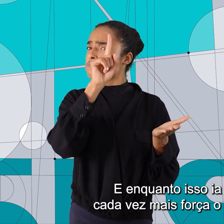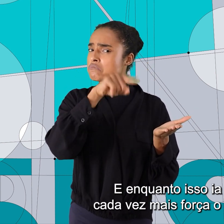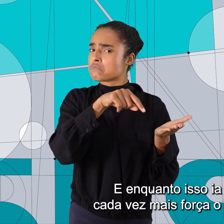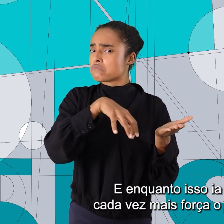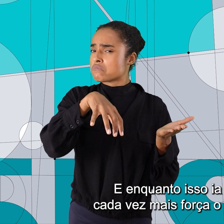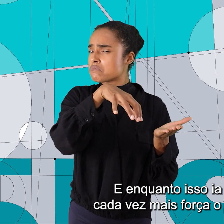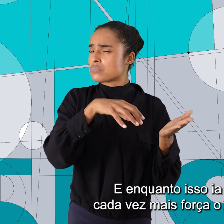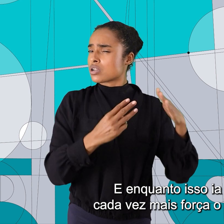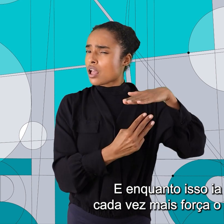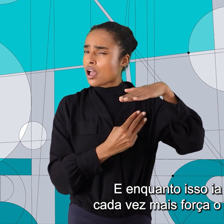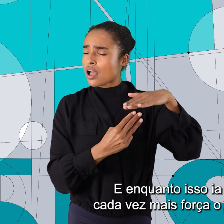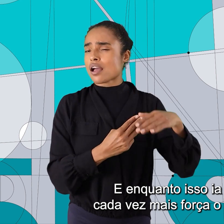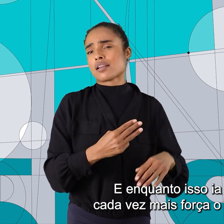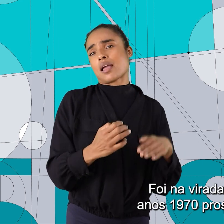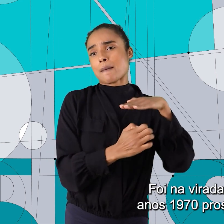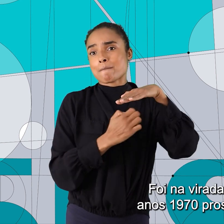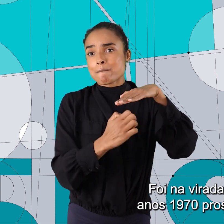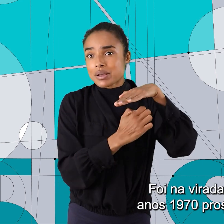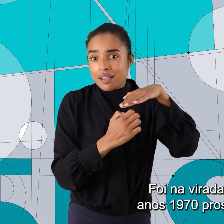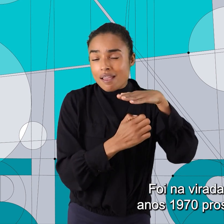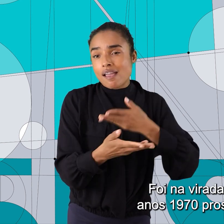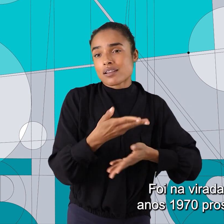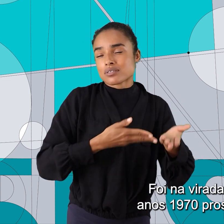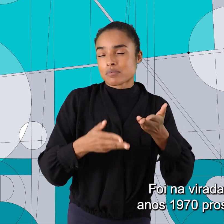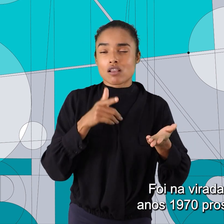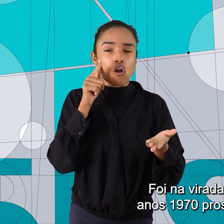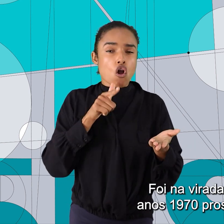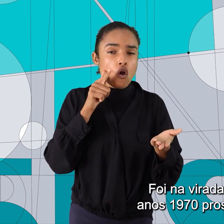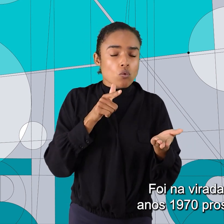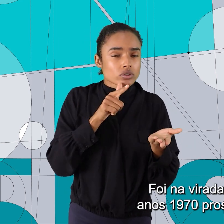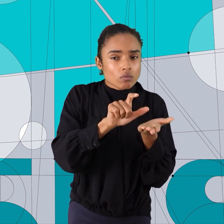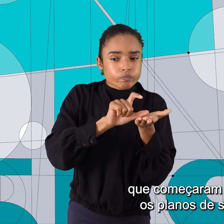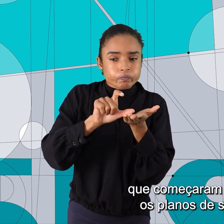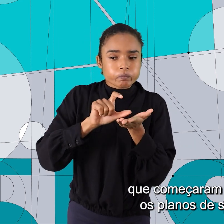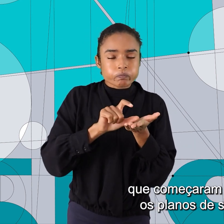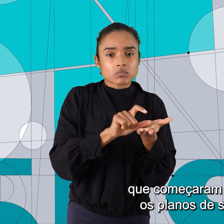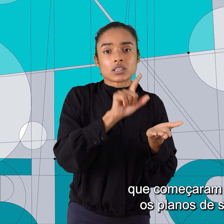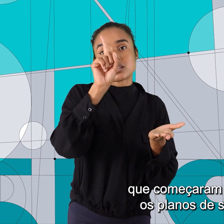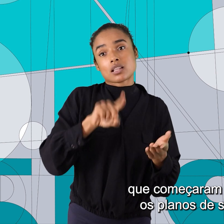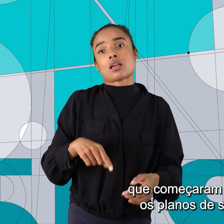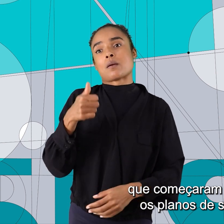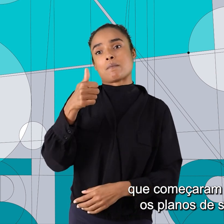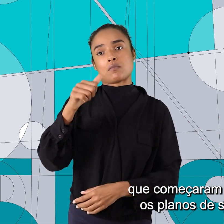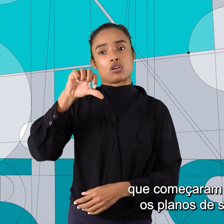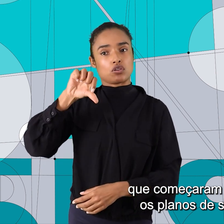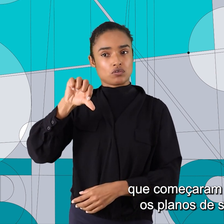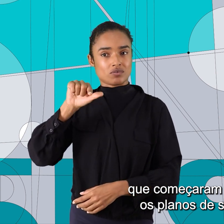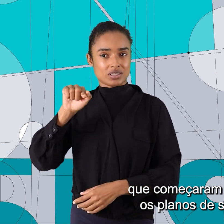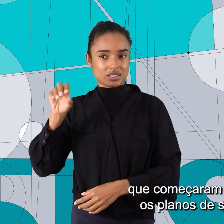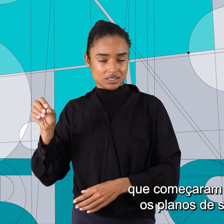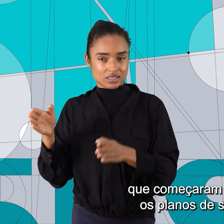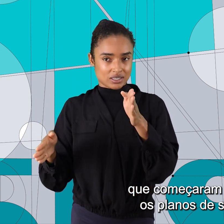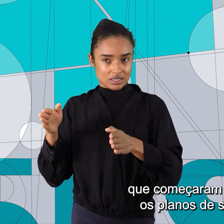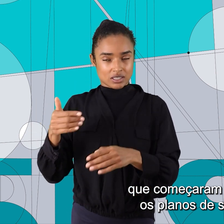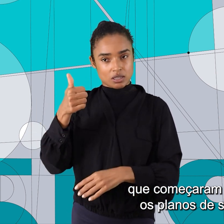setor privado. Foi na virada dos anos 70 para os 80 que começaram a surgir os planos de